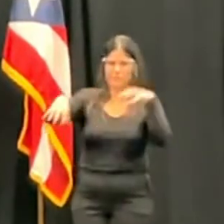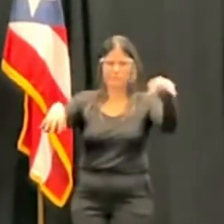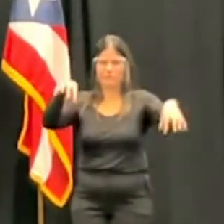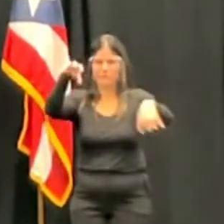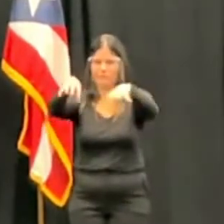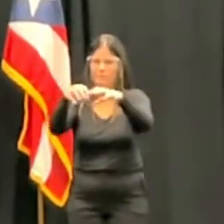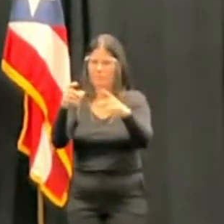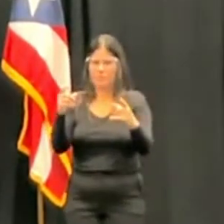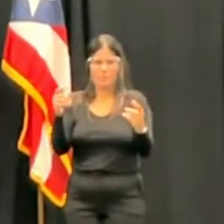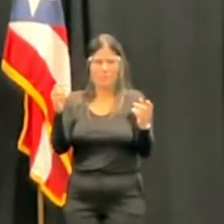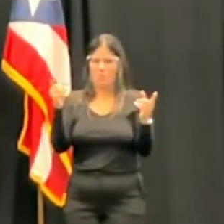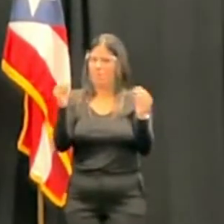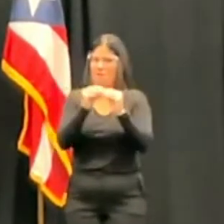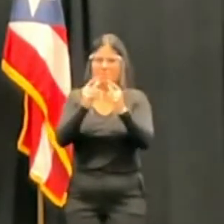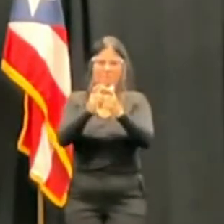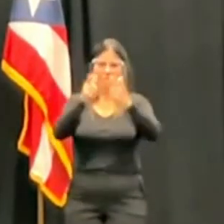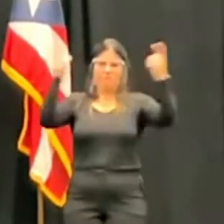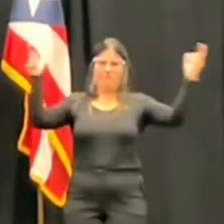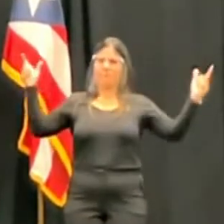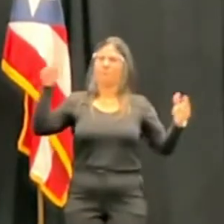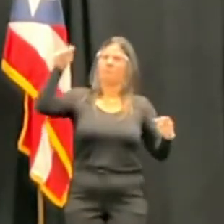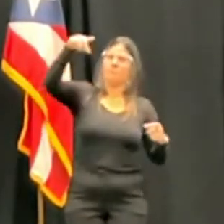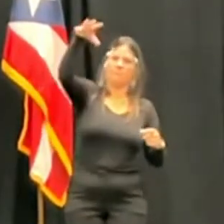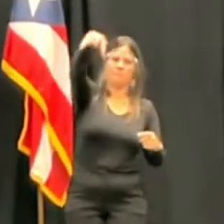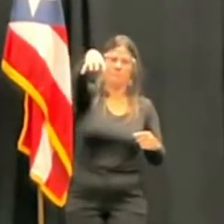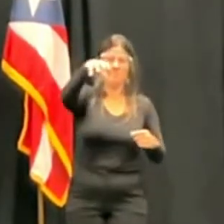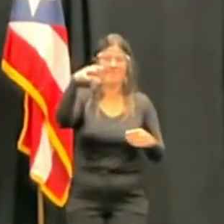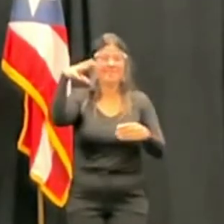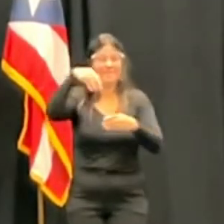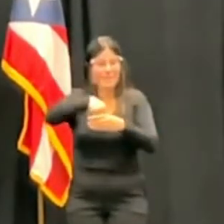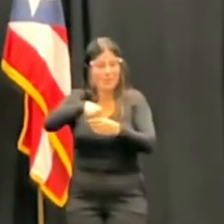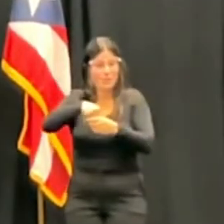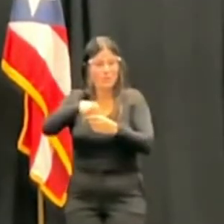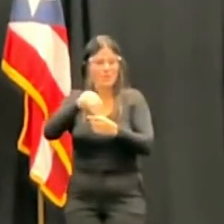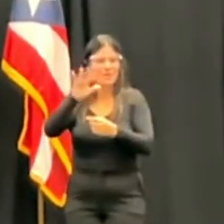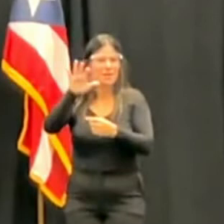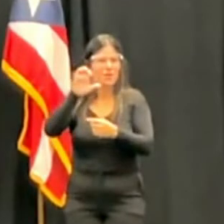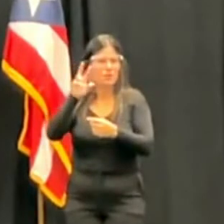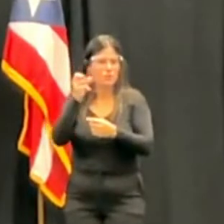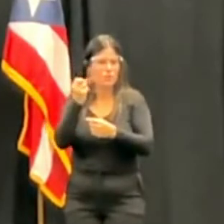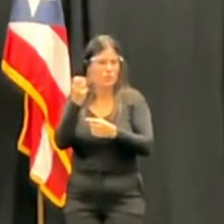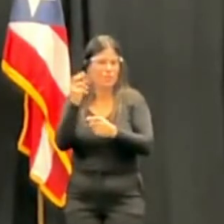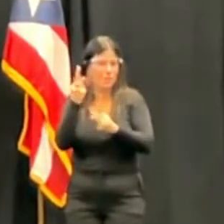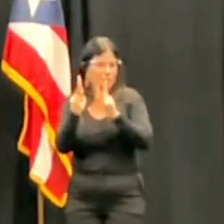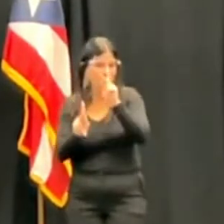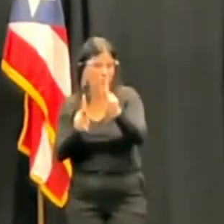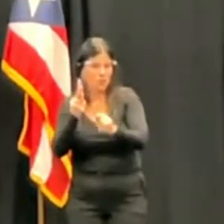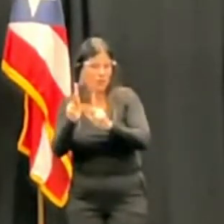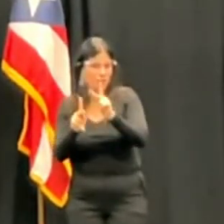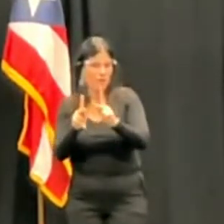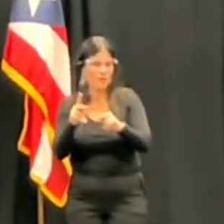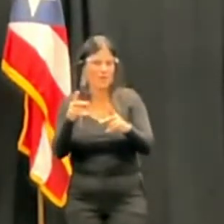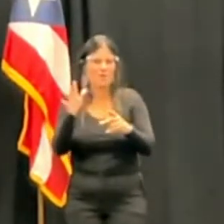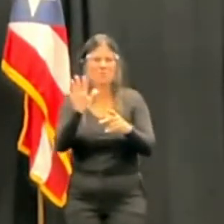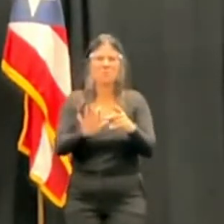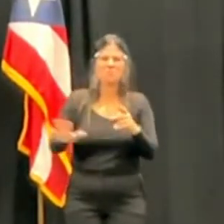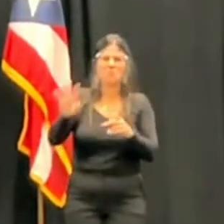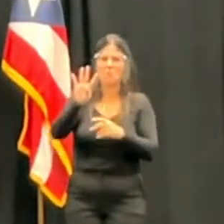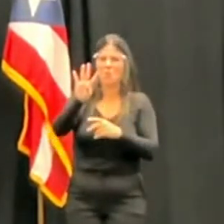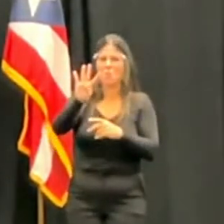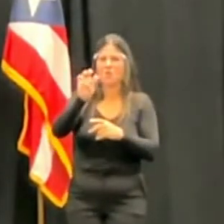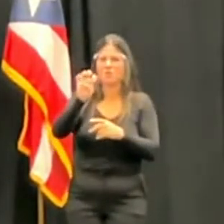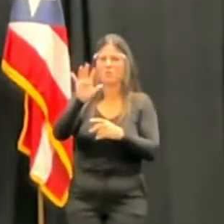Tenemos 530 personas en esa oficina, de los cuales aproximadamente 400 personas son auditores.